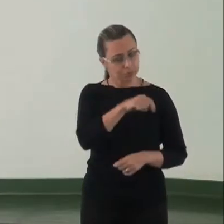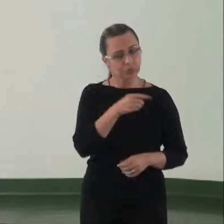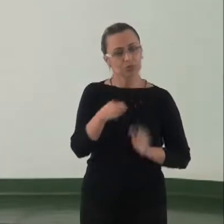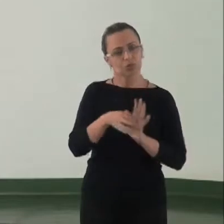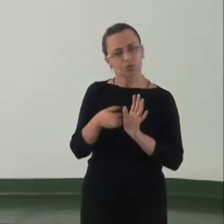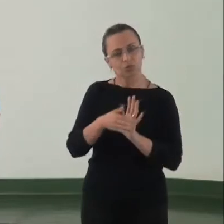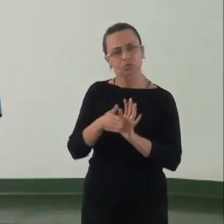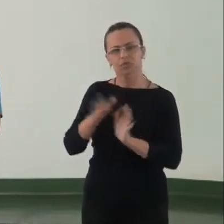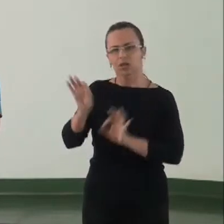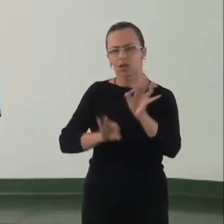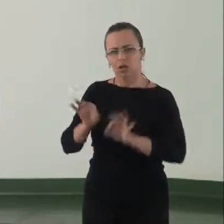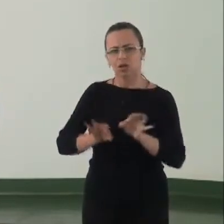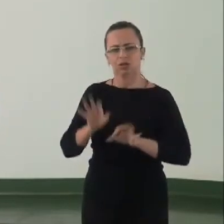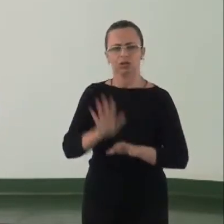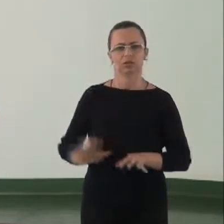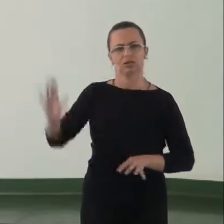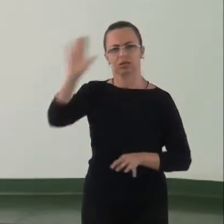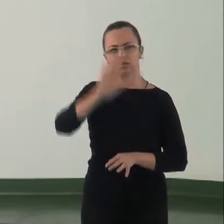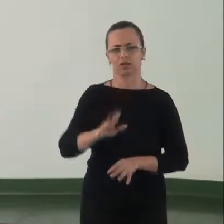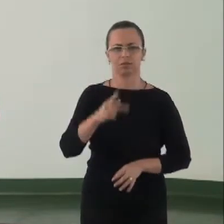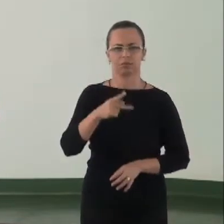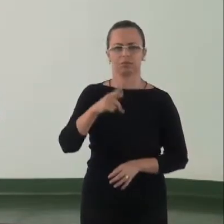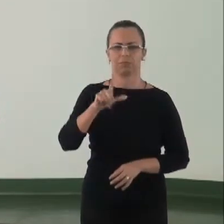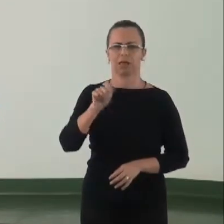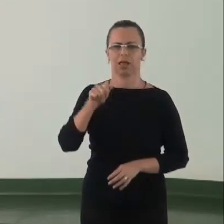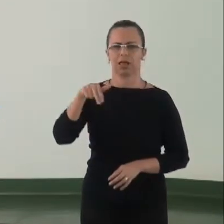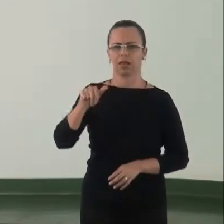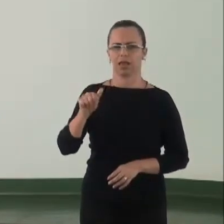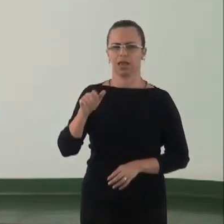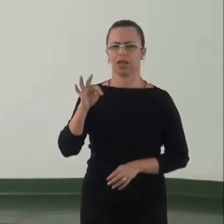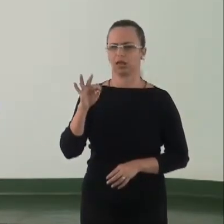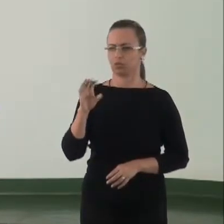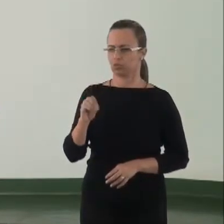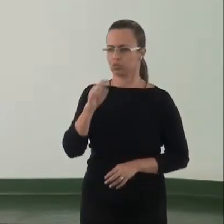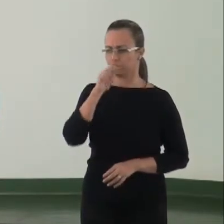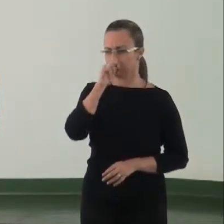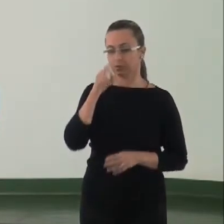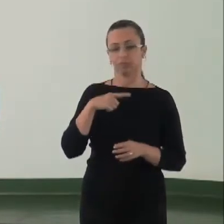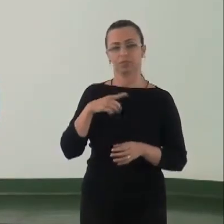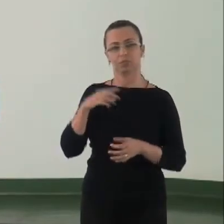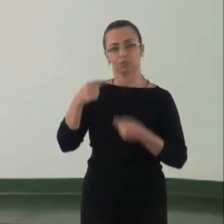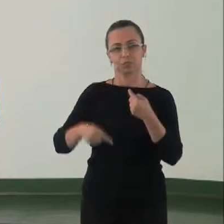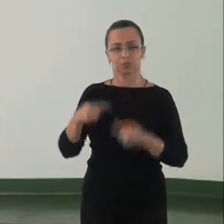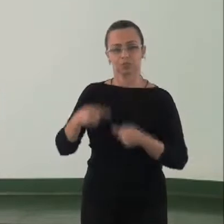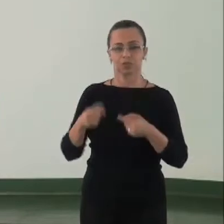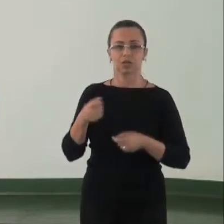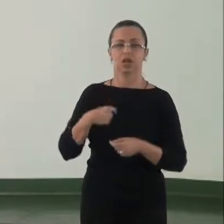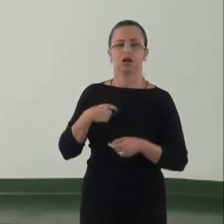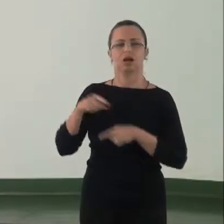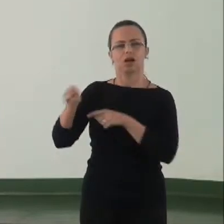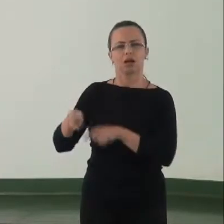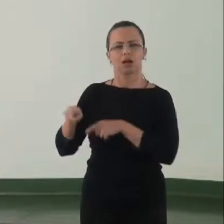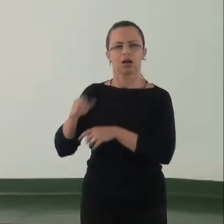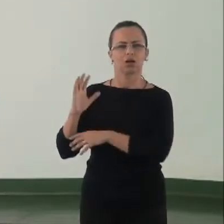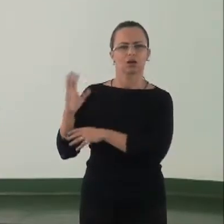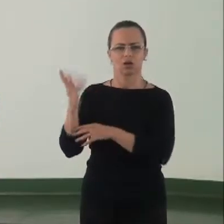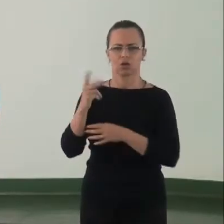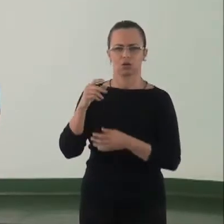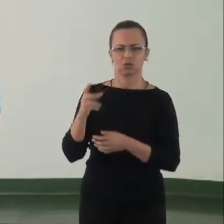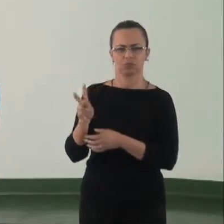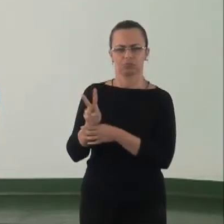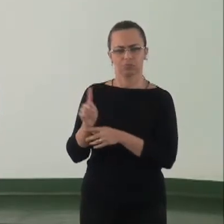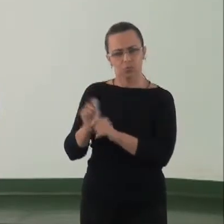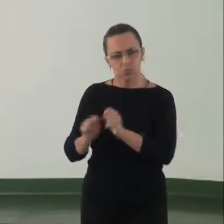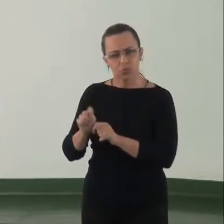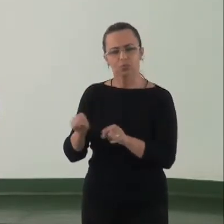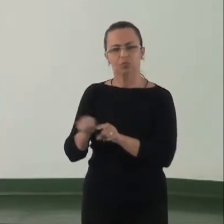Agroecologia e Produção Orgânica, a sigla é PLANAPRO, que integra a Política Nacional de Agroecologia e Produção Orgânica, a sigla é